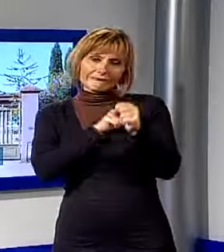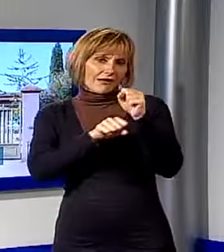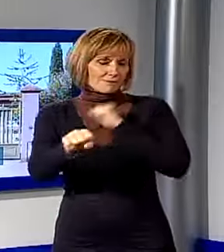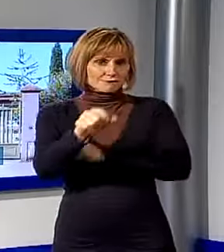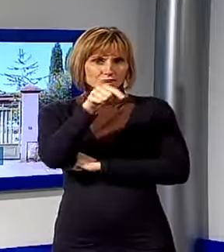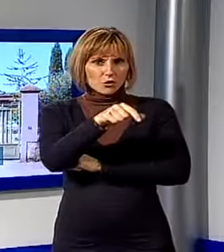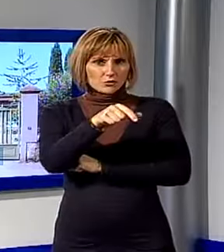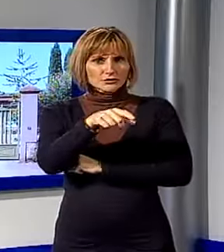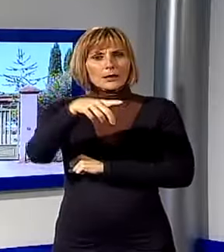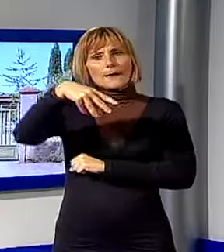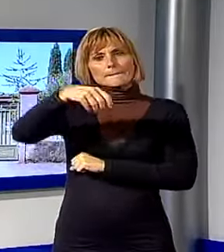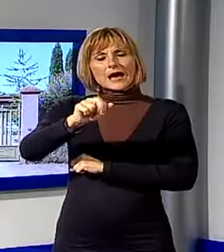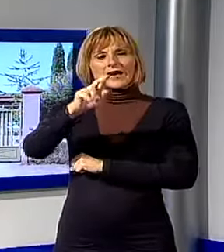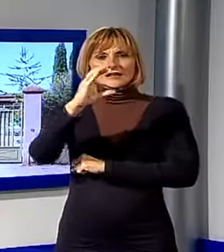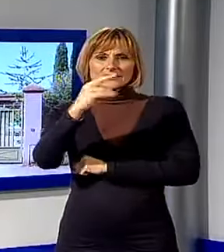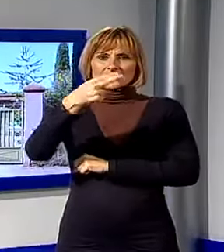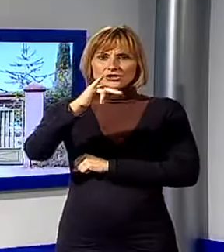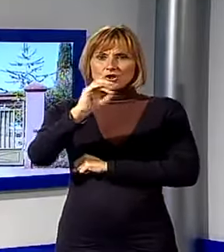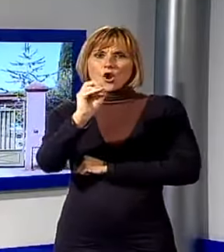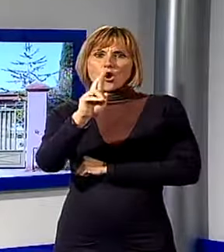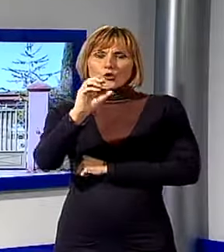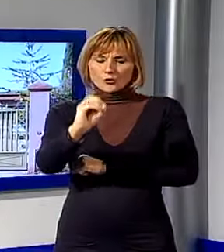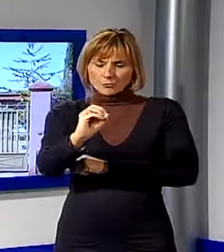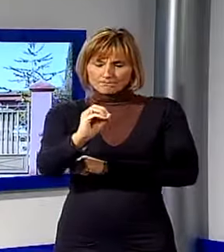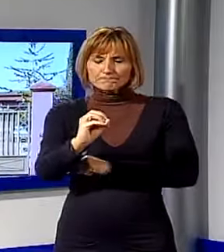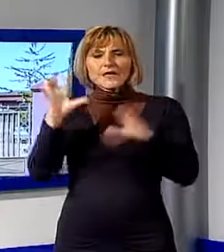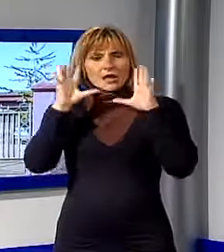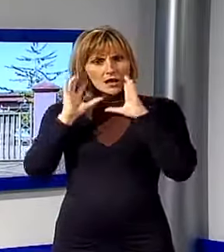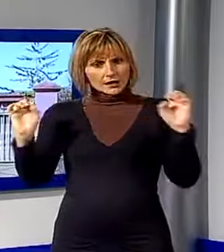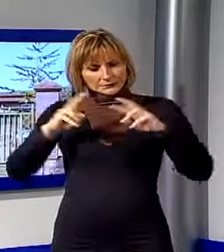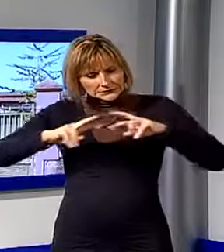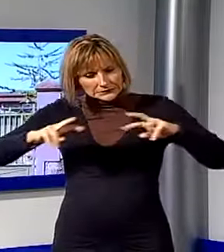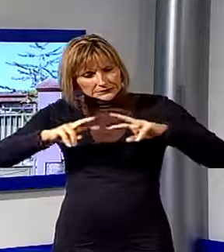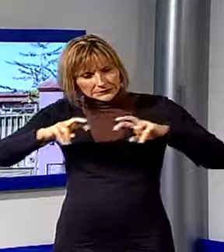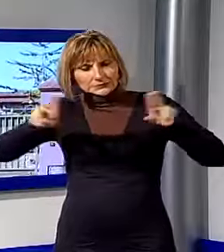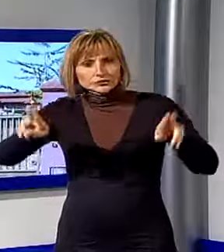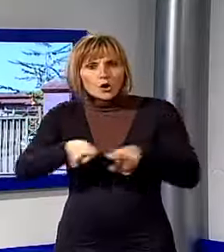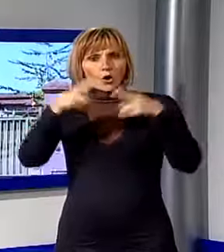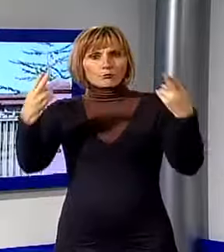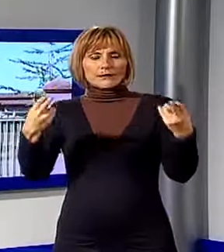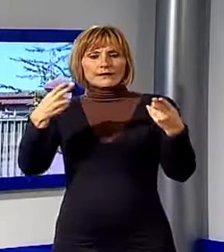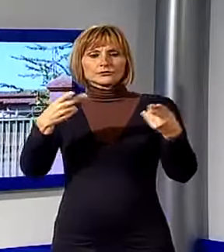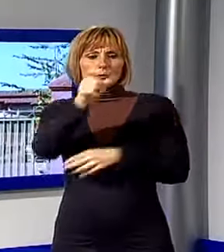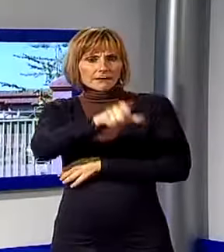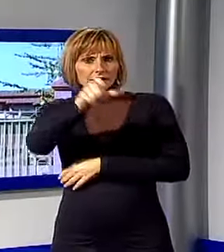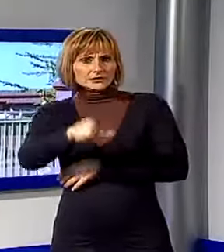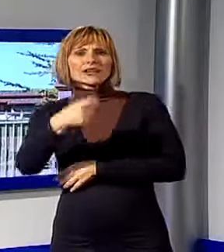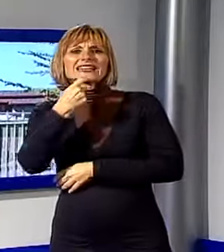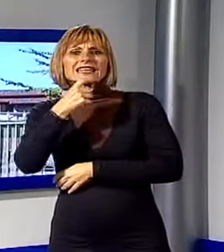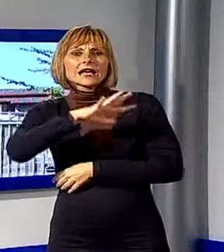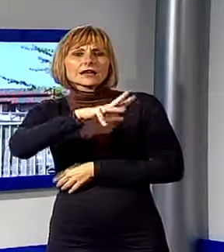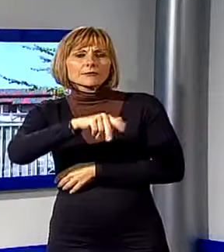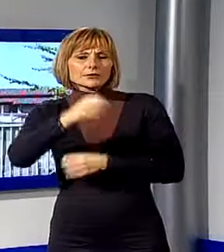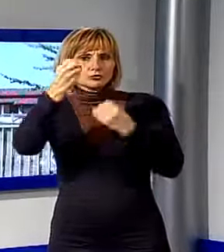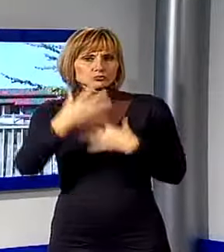conosciuto come Pippo Marchioro. I carabinieri hanno individuato gli autori della rapina avvenuta la sera del 21 agosto dello scorso